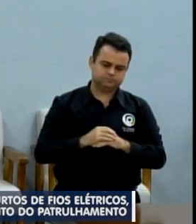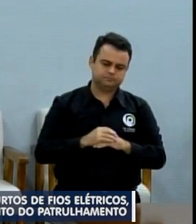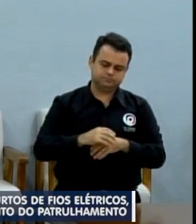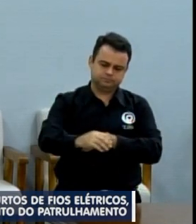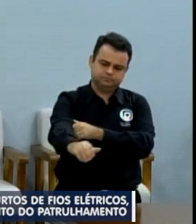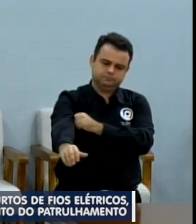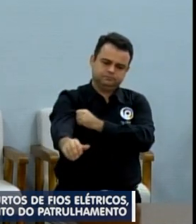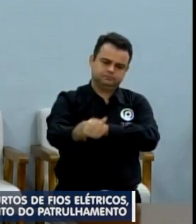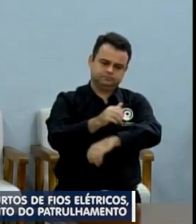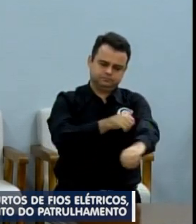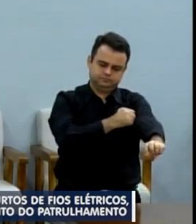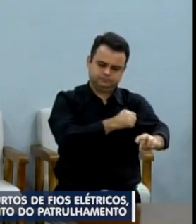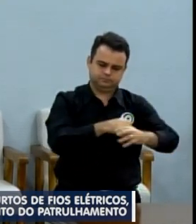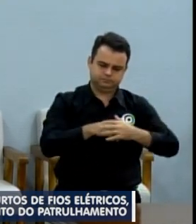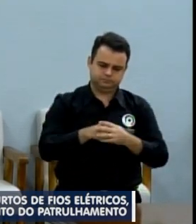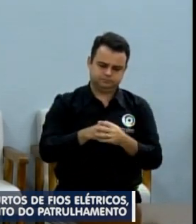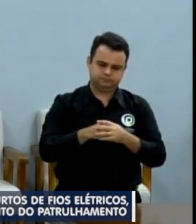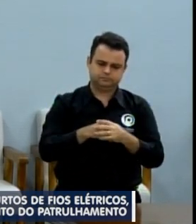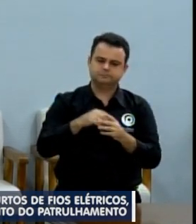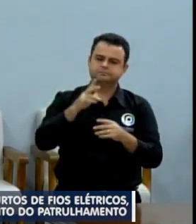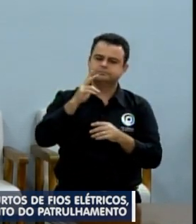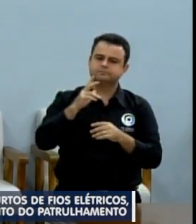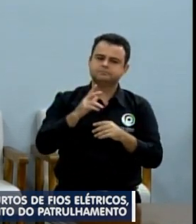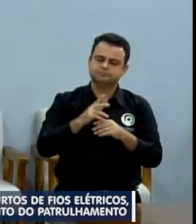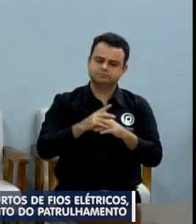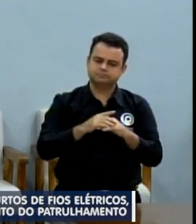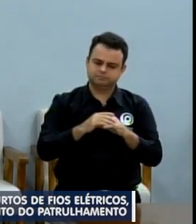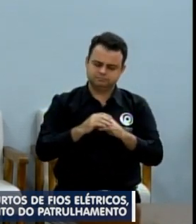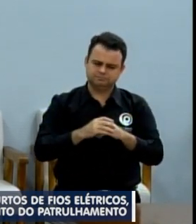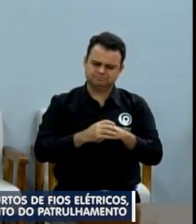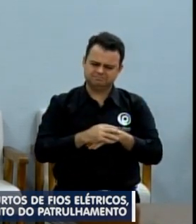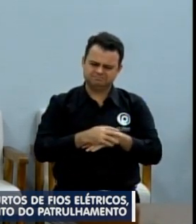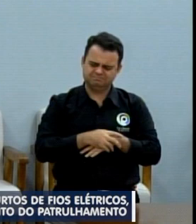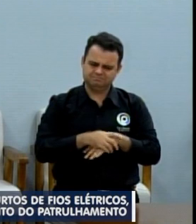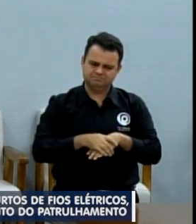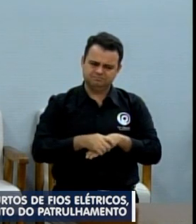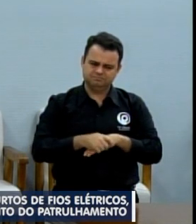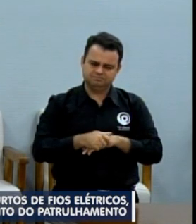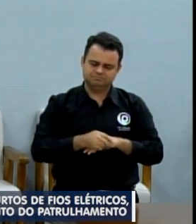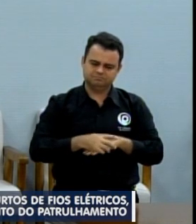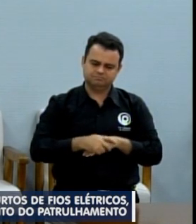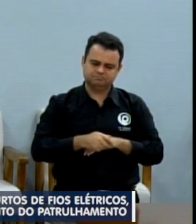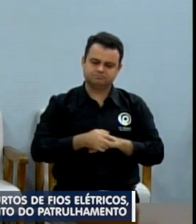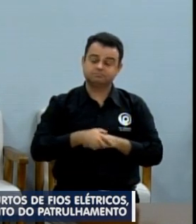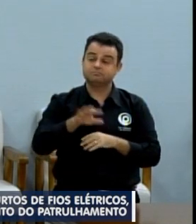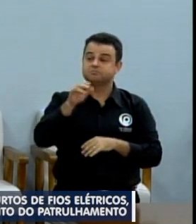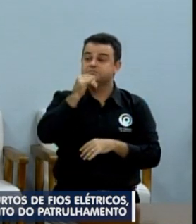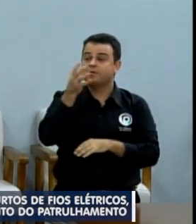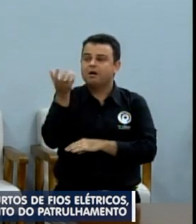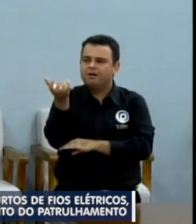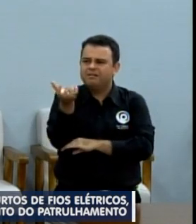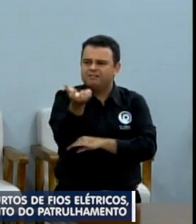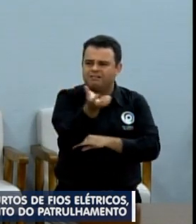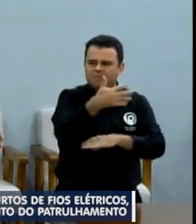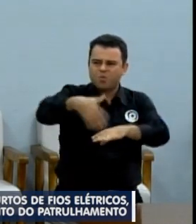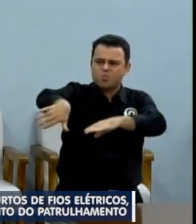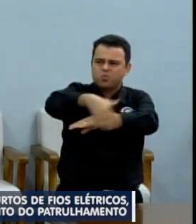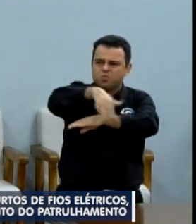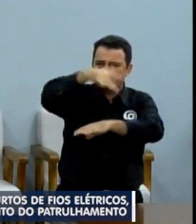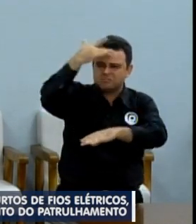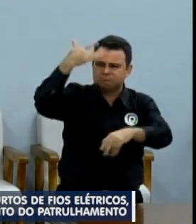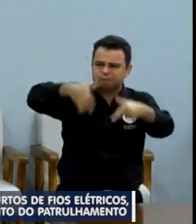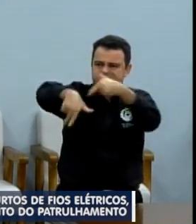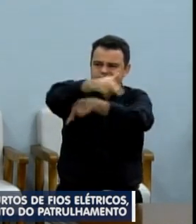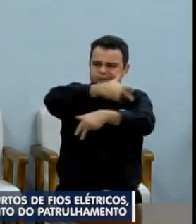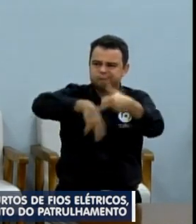vem acontecendo na nossa cidade, que é a questão das moradoras em situação de ruas, as pessoas que estão